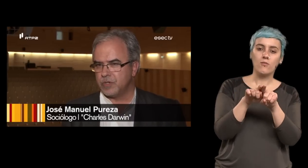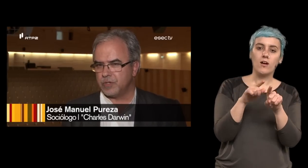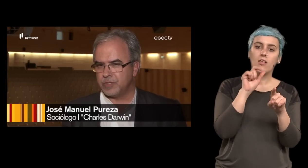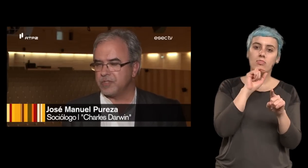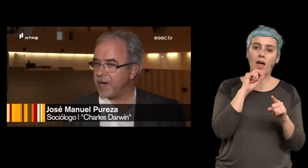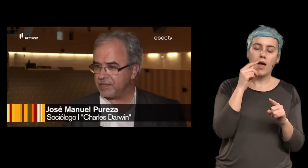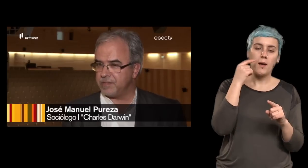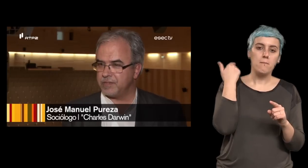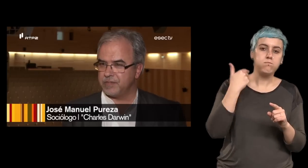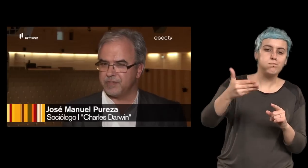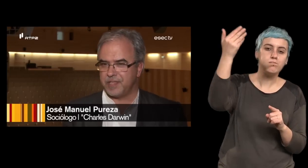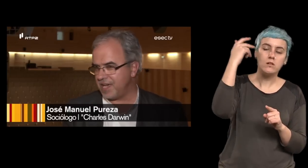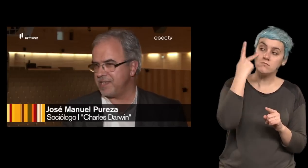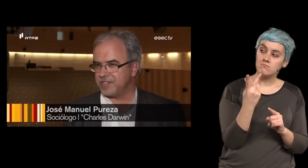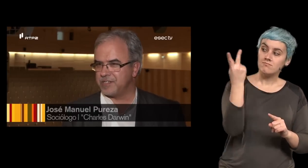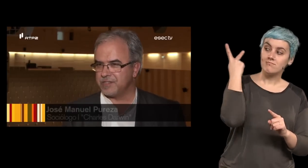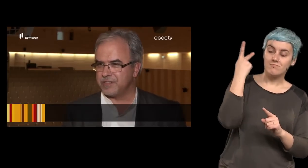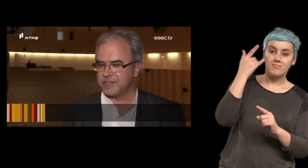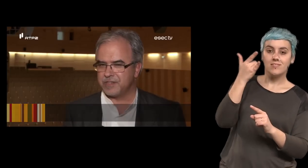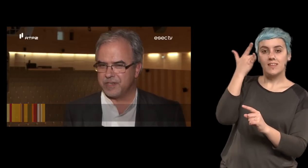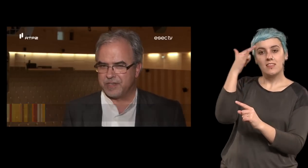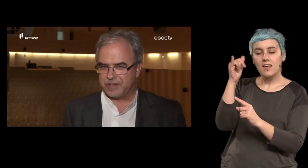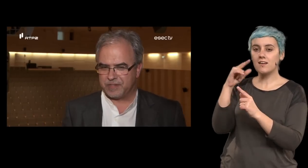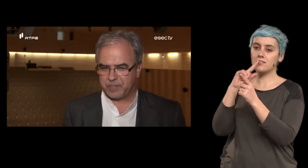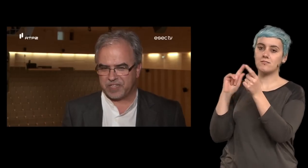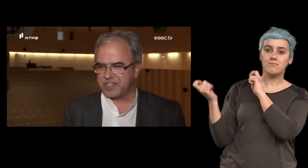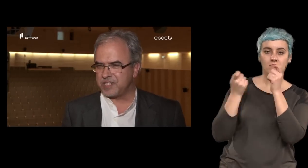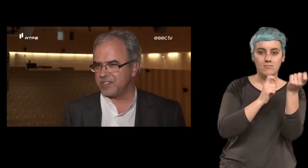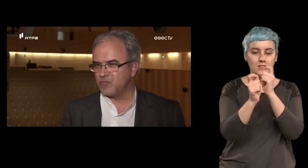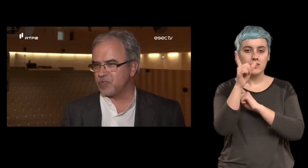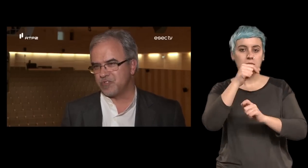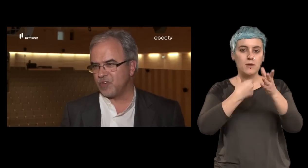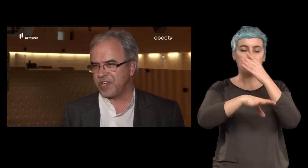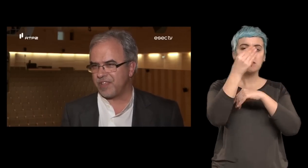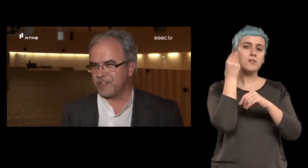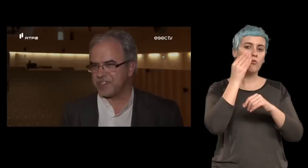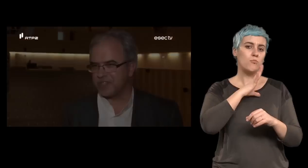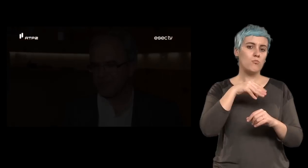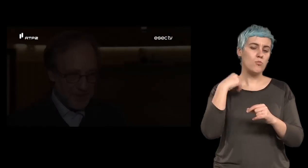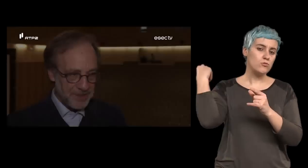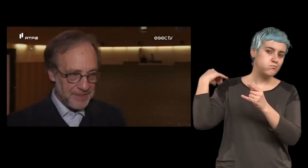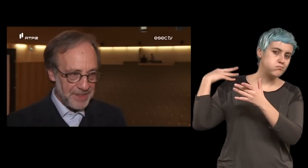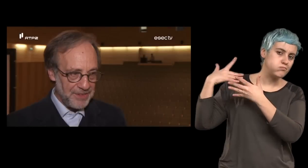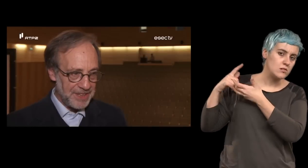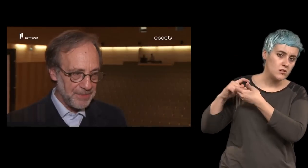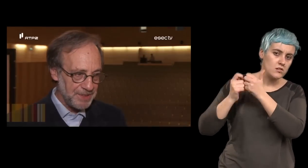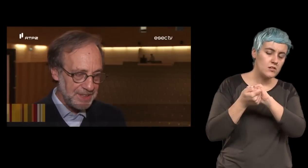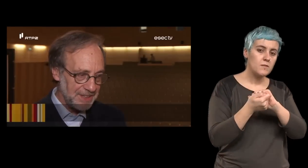de debate de ideias de aprendizagem do percurso que a humanidade foi fazendo trouxe um desafio em termos de